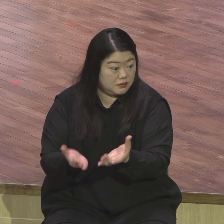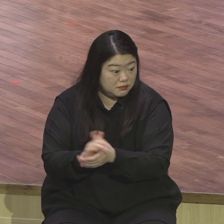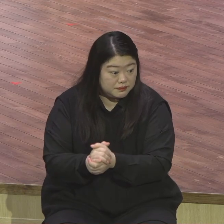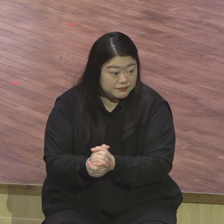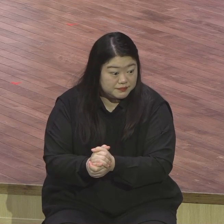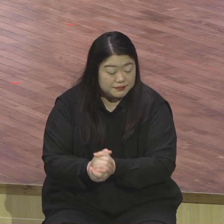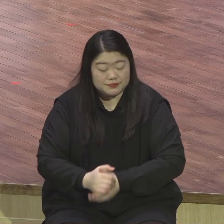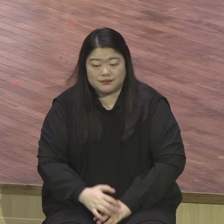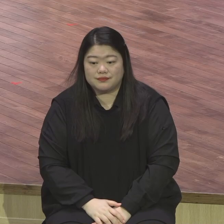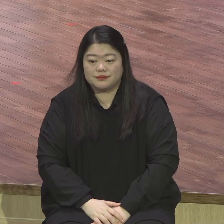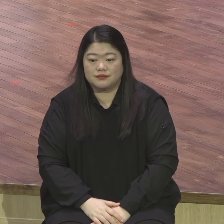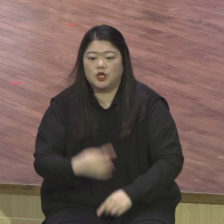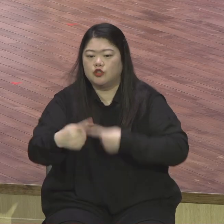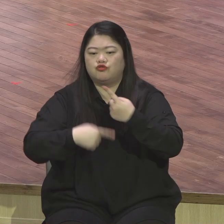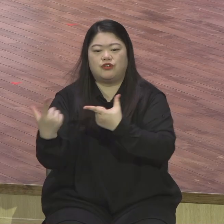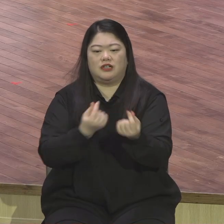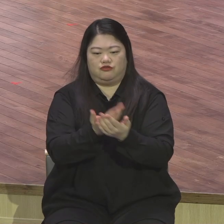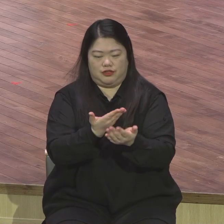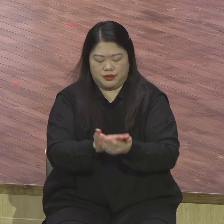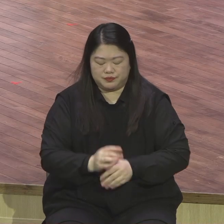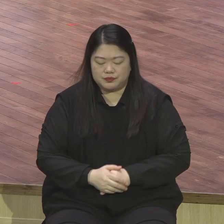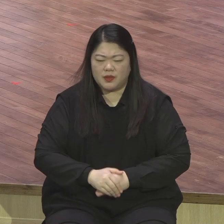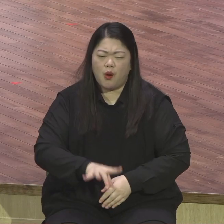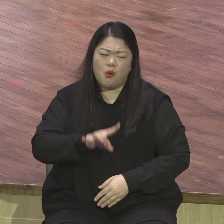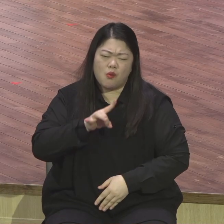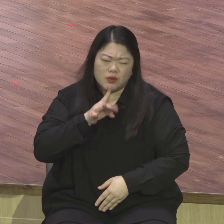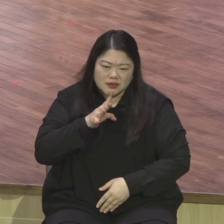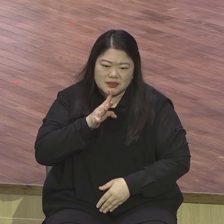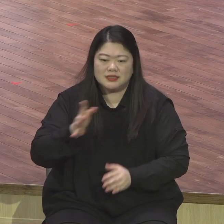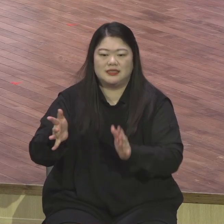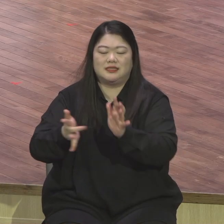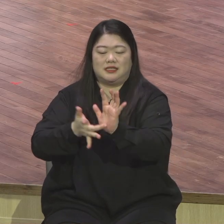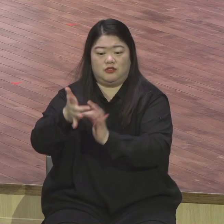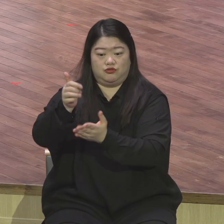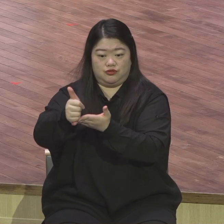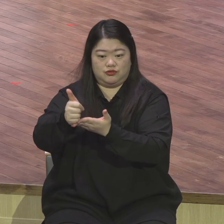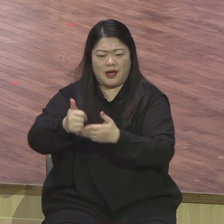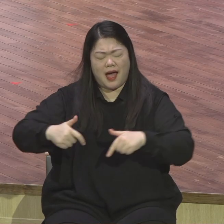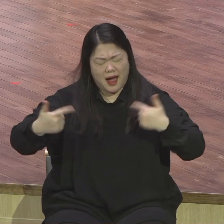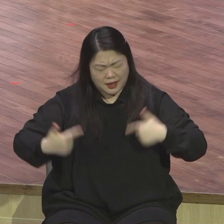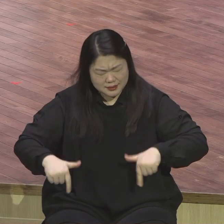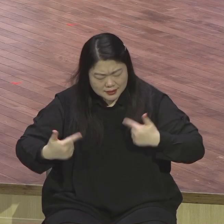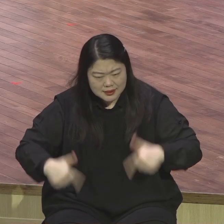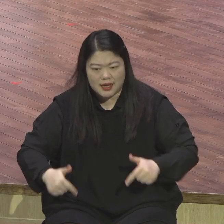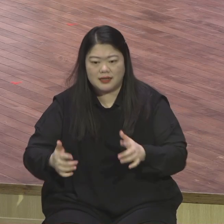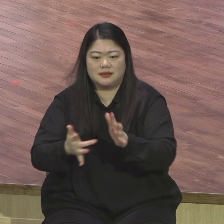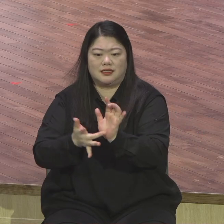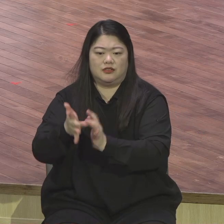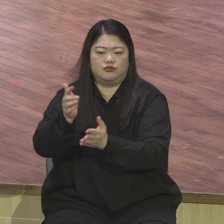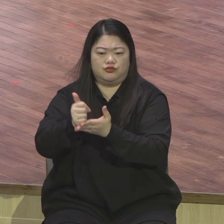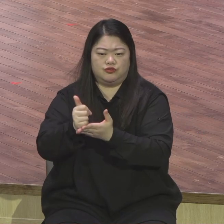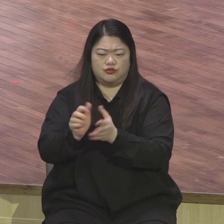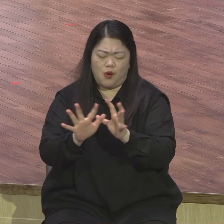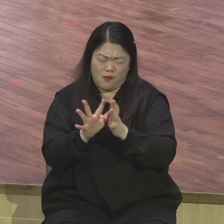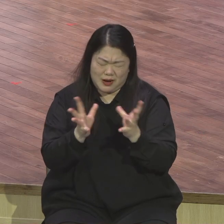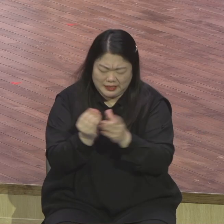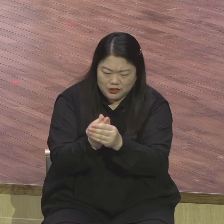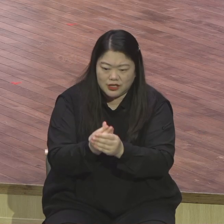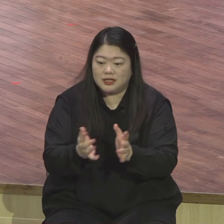따라서 오직 예수 항상 예수 완전한 예수 아멘